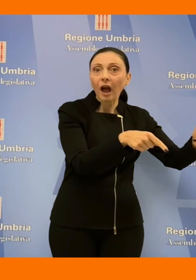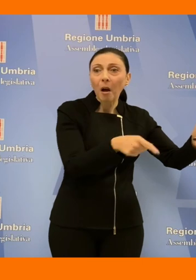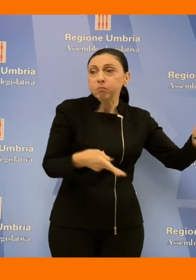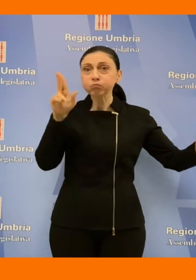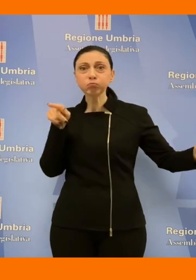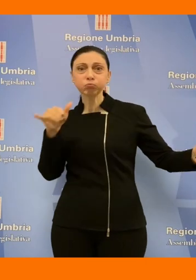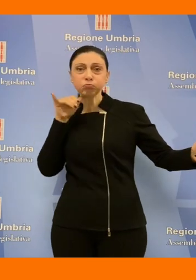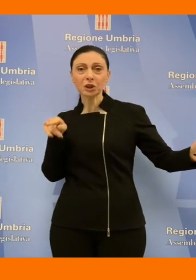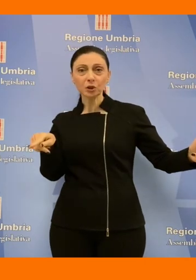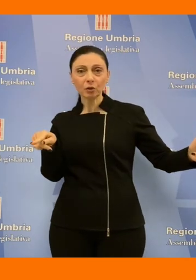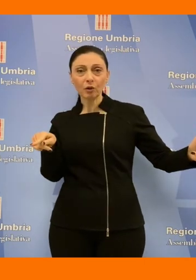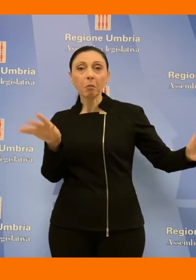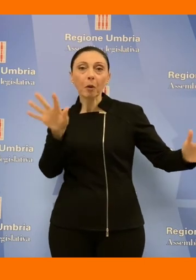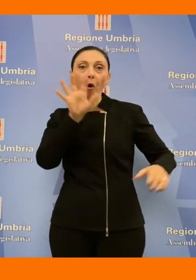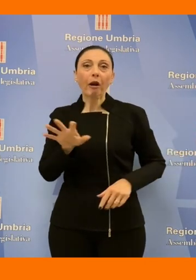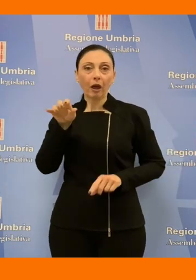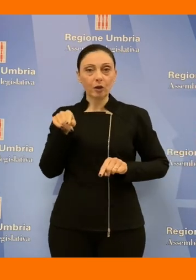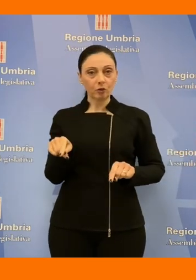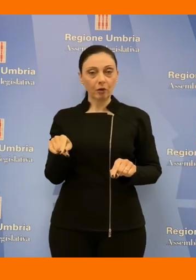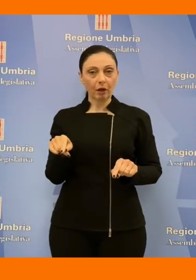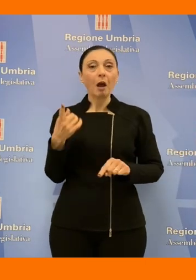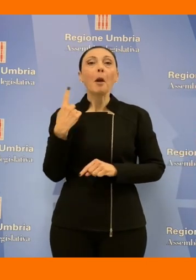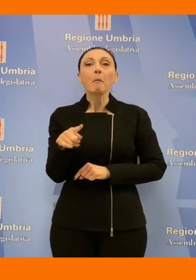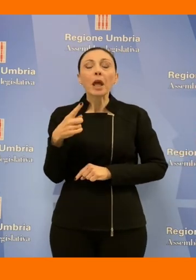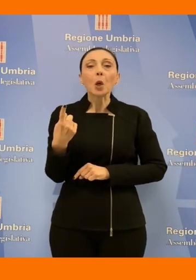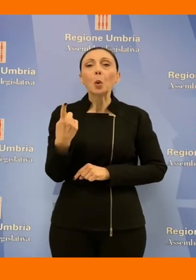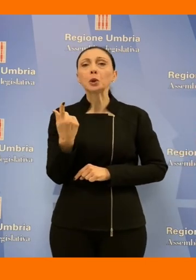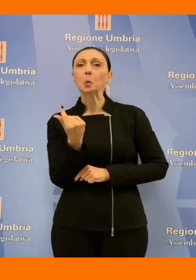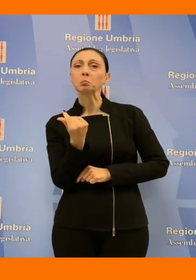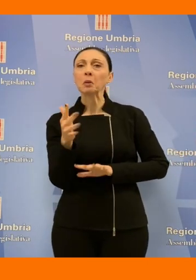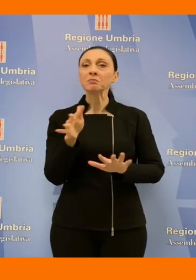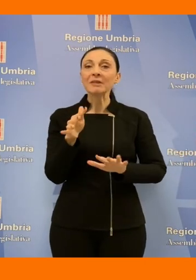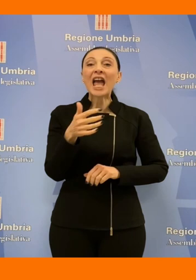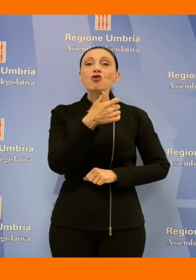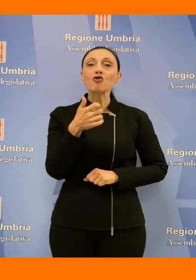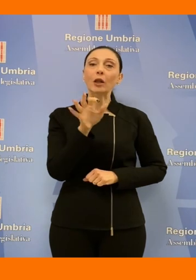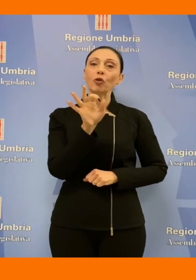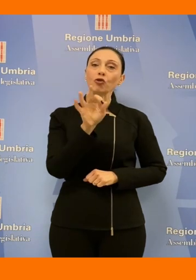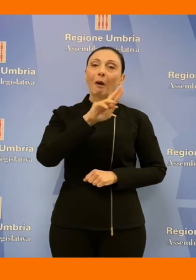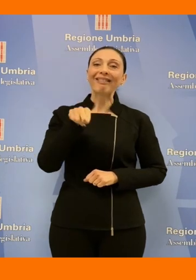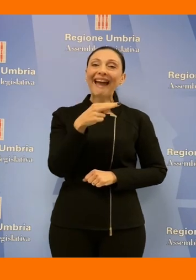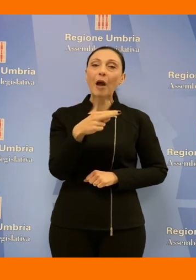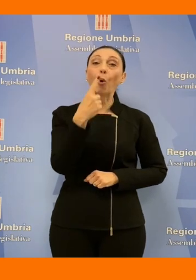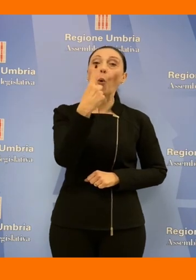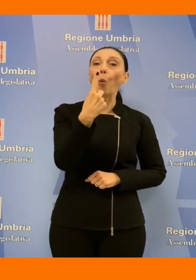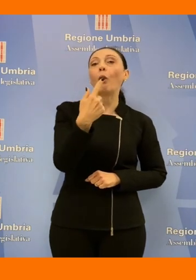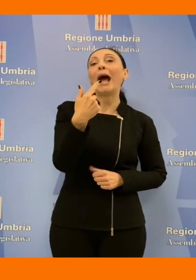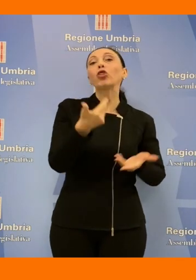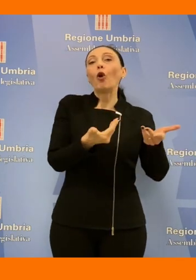dimensionamento della nostra regione quindi potrebbe arrivare a costare anche 150 euro a tonnellata mentre una tonnellata di